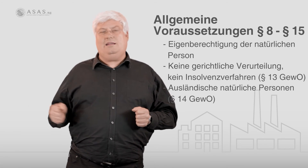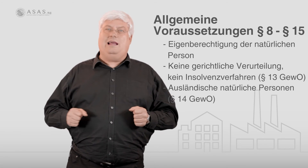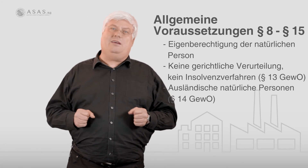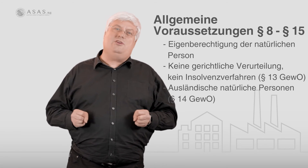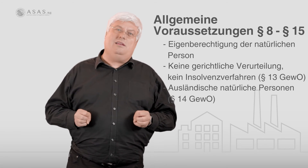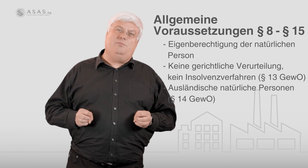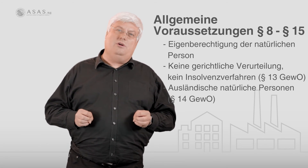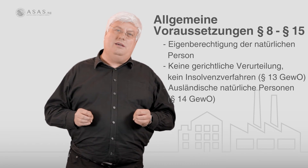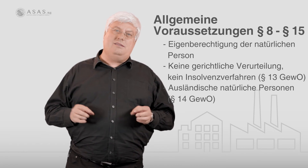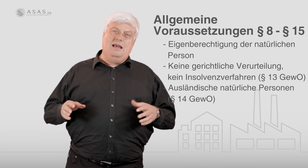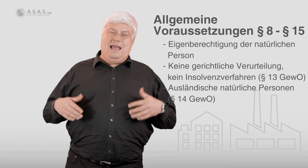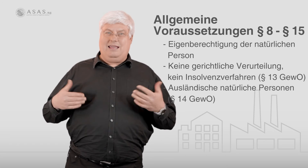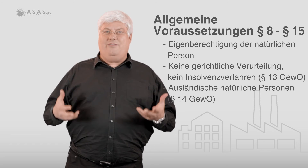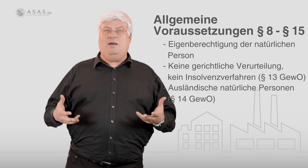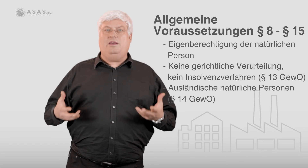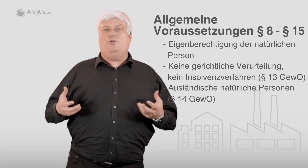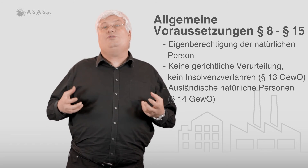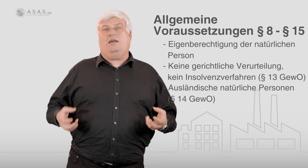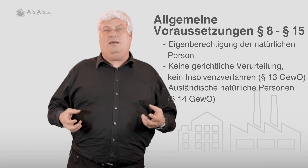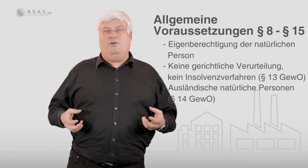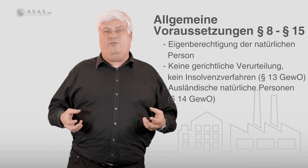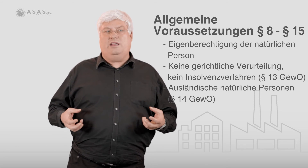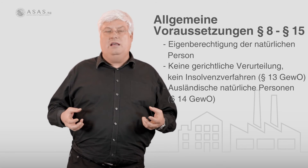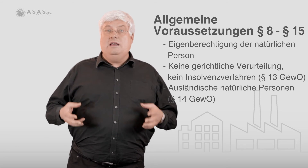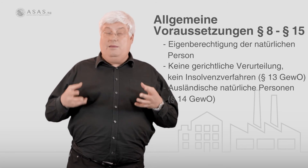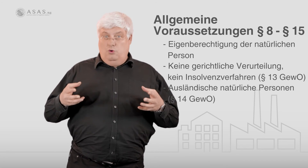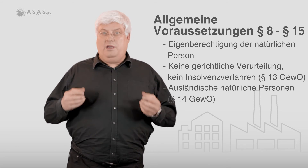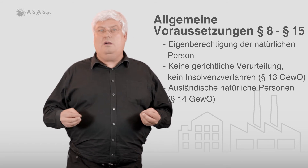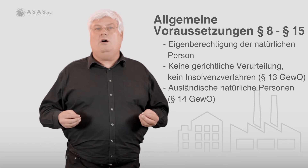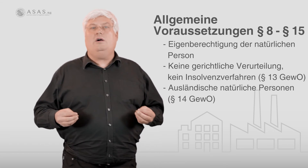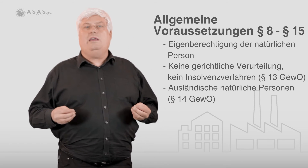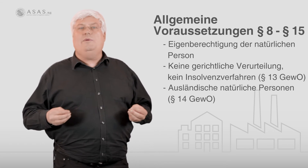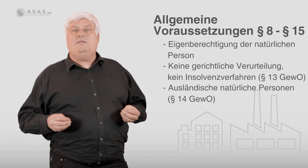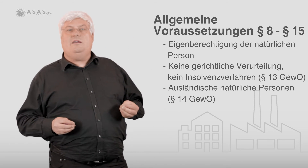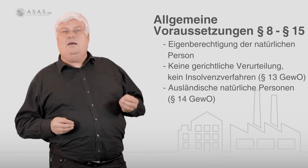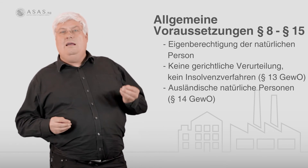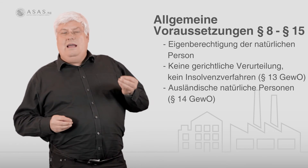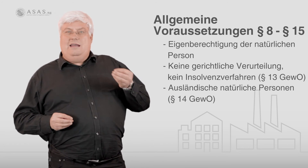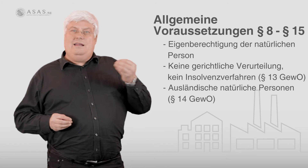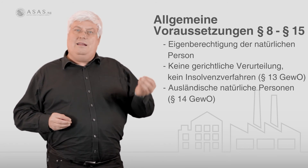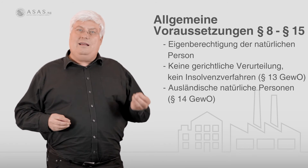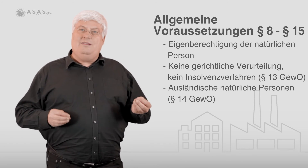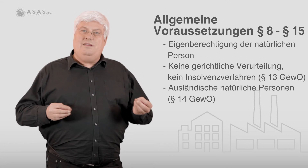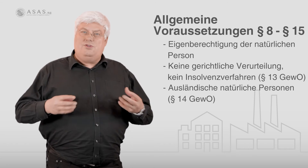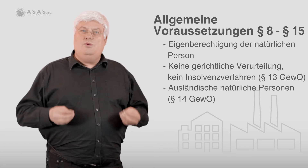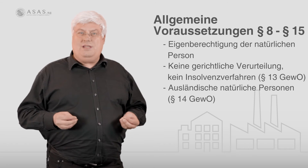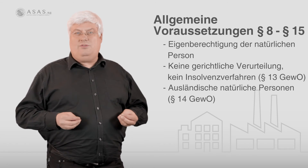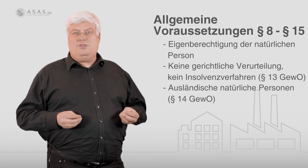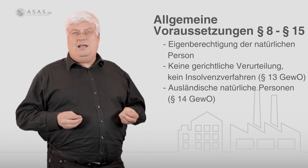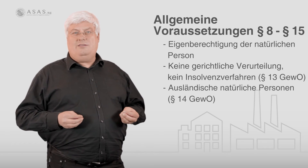gleichgestellter Bürger ist, ein Gewerbe in Österreich eröffnen. Im Übrigen auch jemand, der einen anerkannten Asylstatus hat,